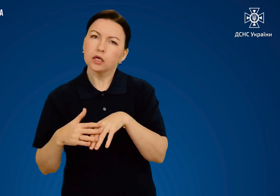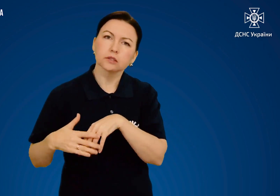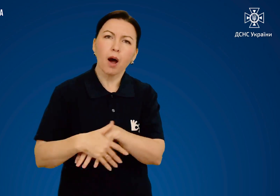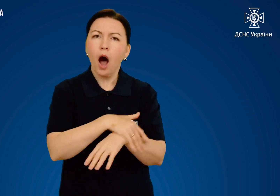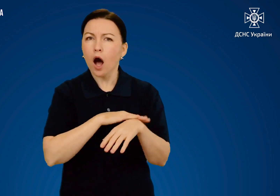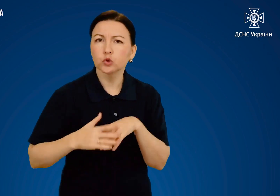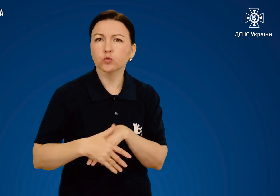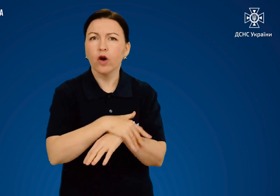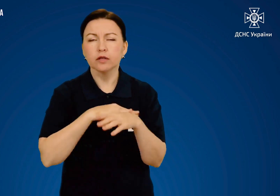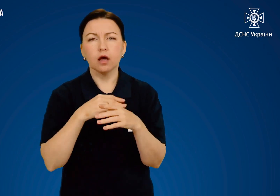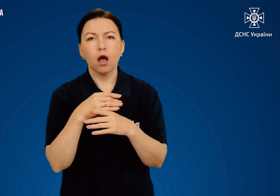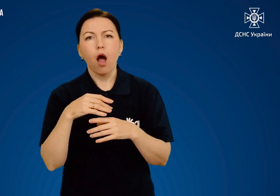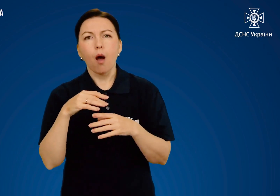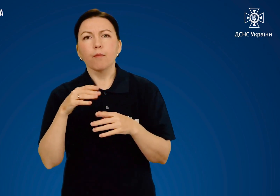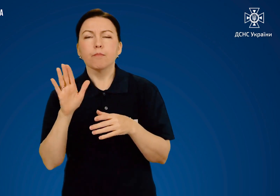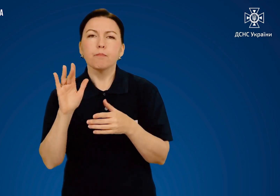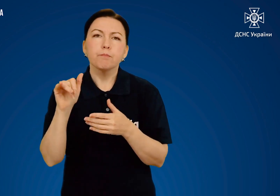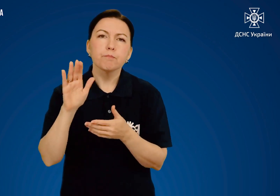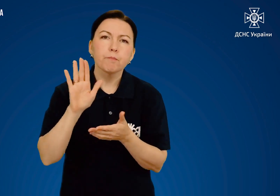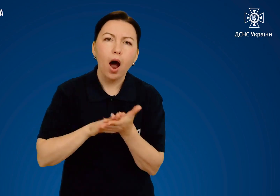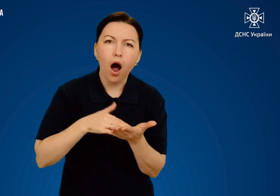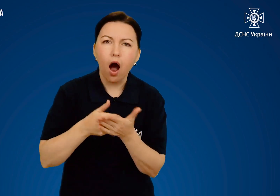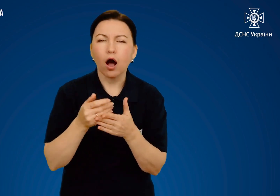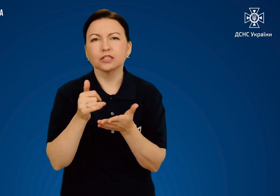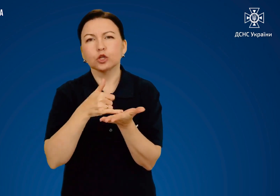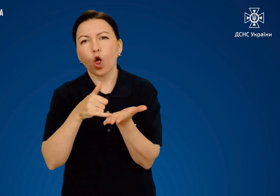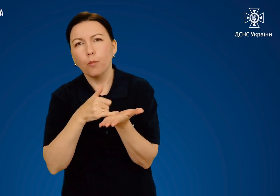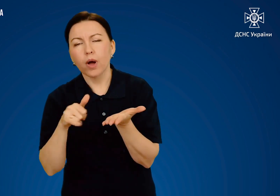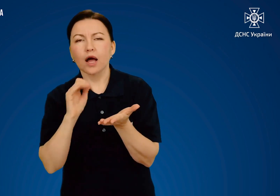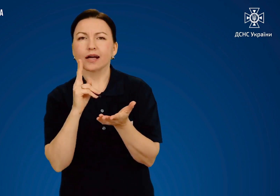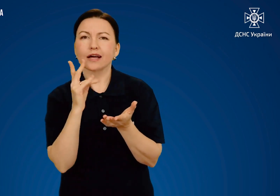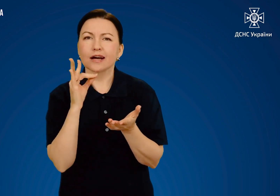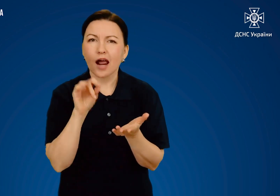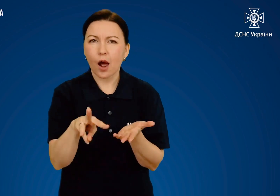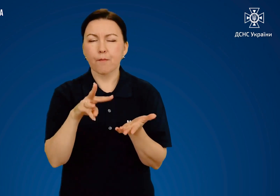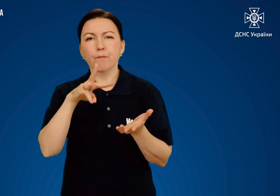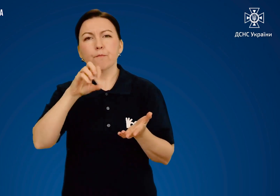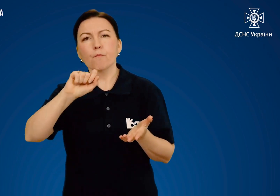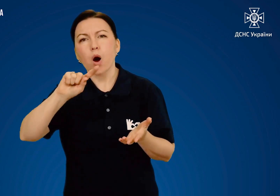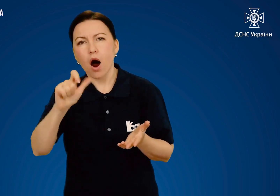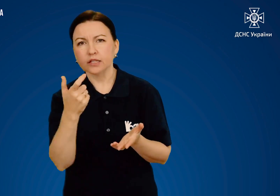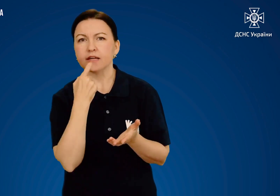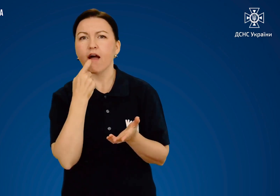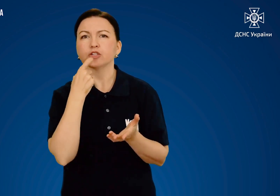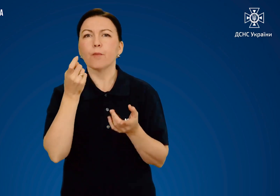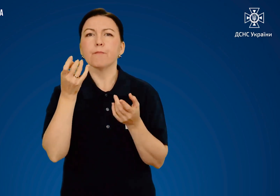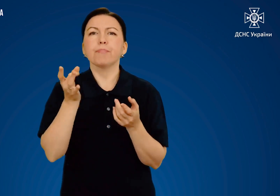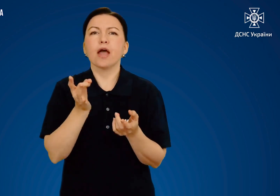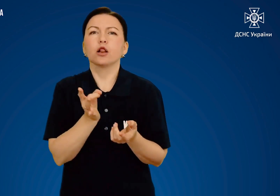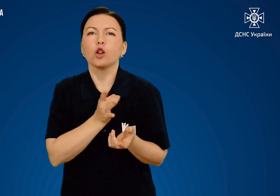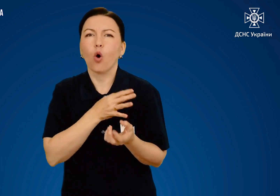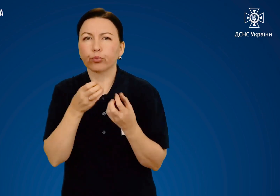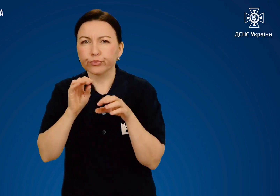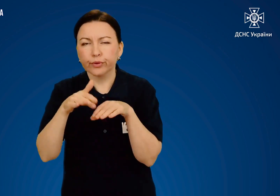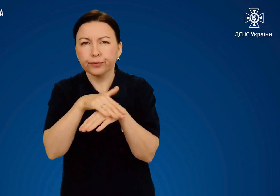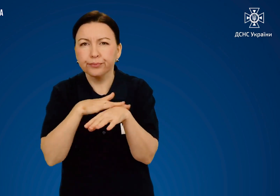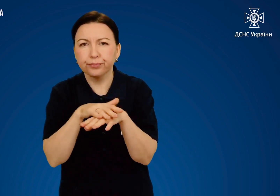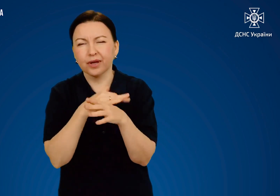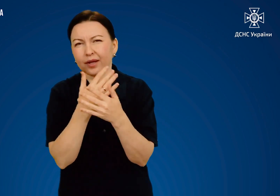це змазування ушкодженої ділянки маслом, кремом, маззю, яєчним білком та